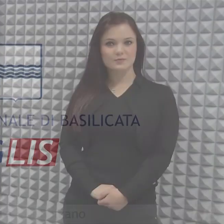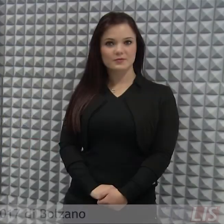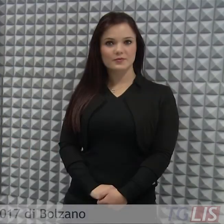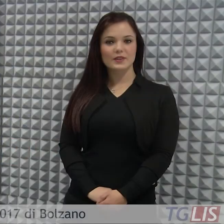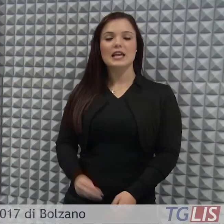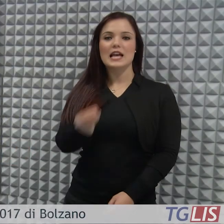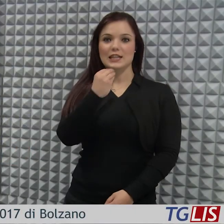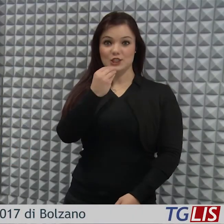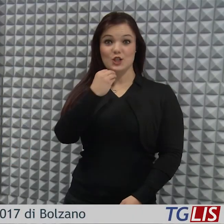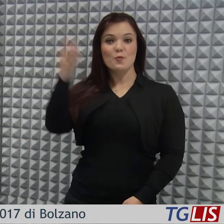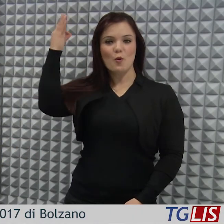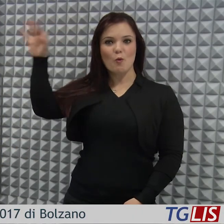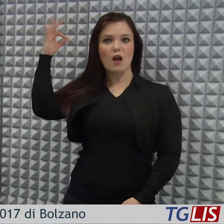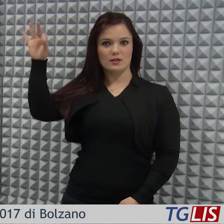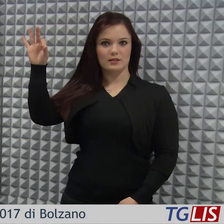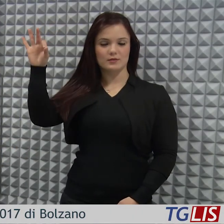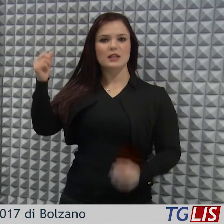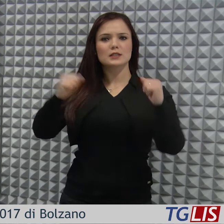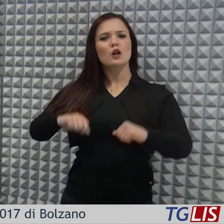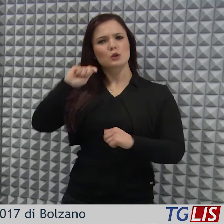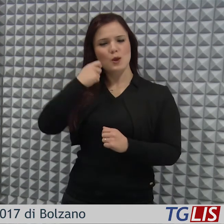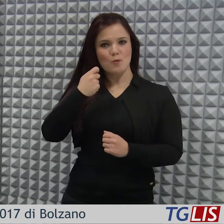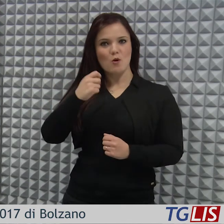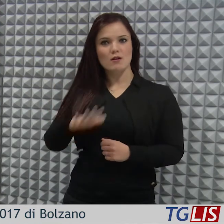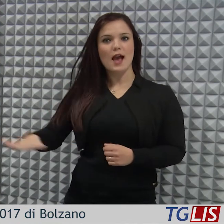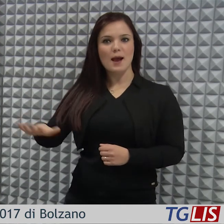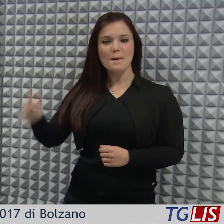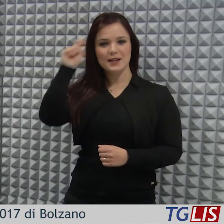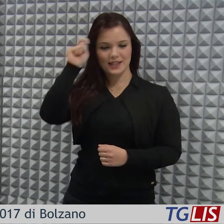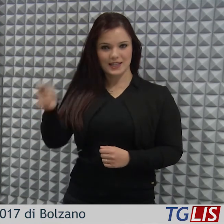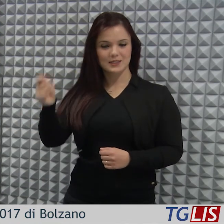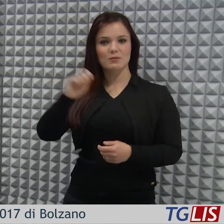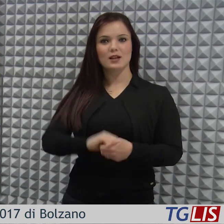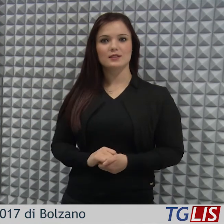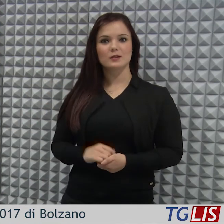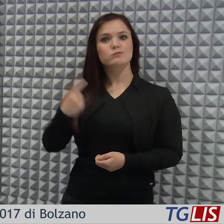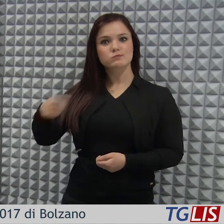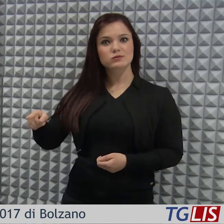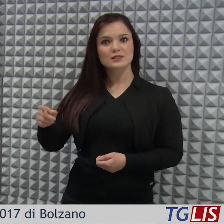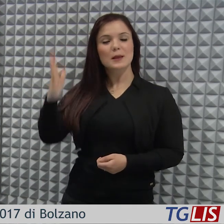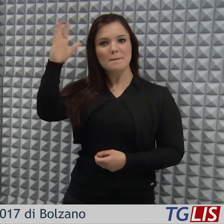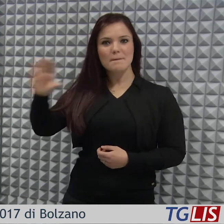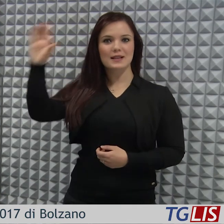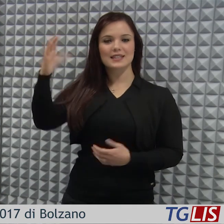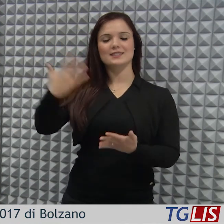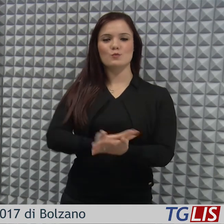Cibo di qualità sicuro che fa bene e rispetta l'ambiente La Basilicata del